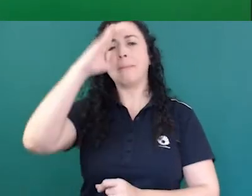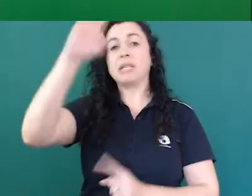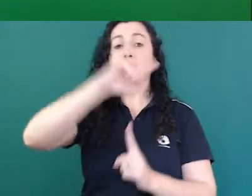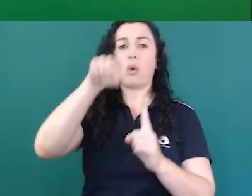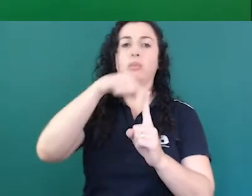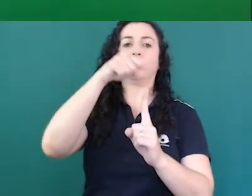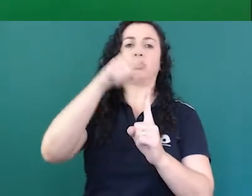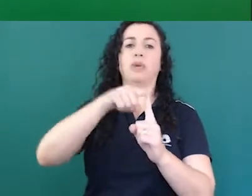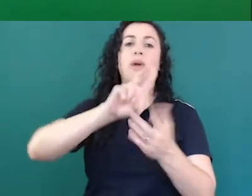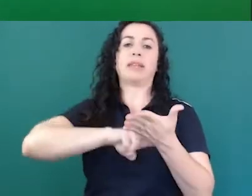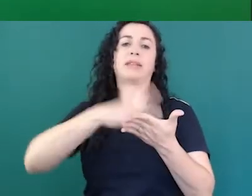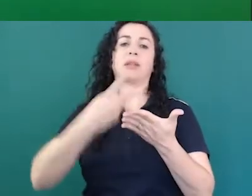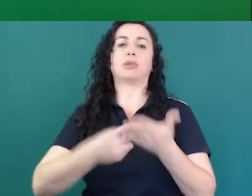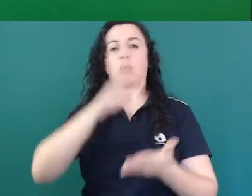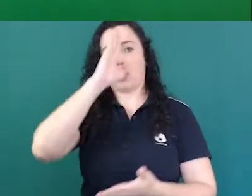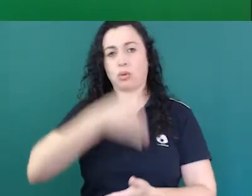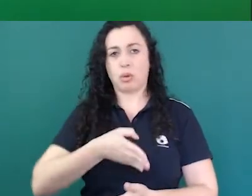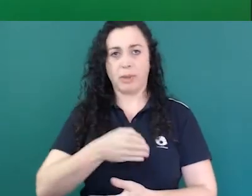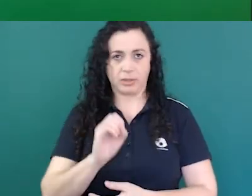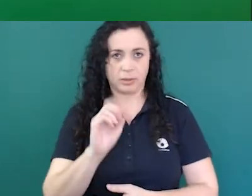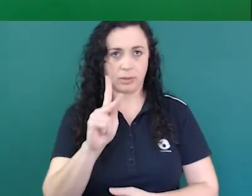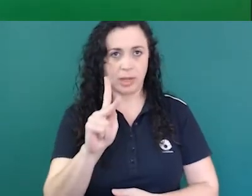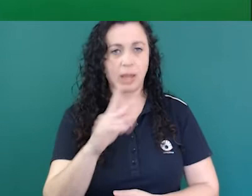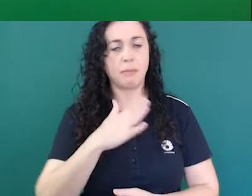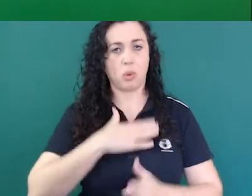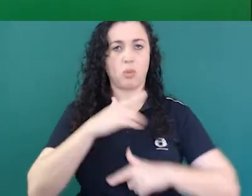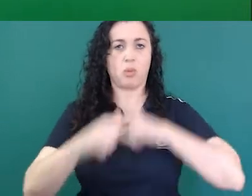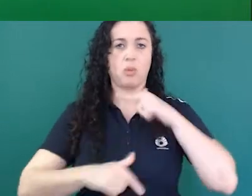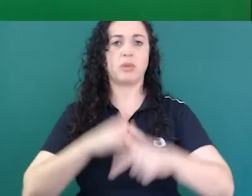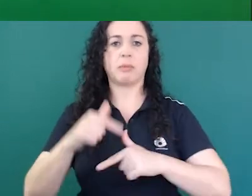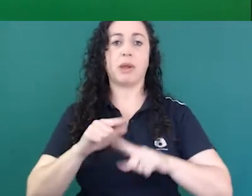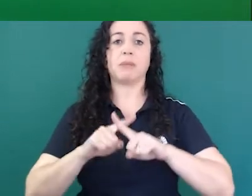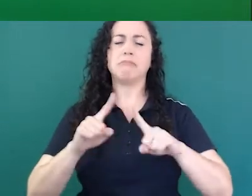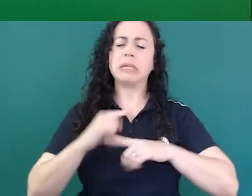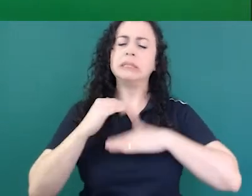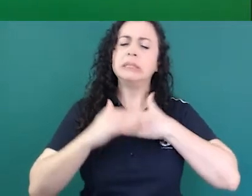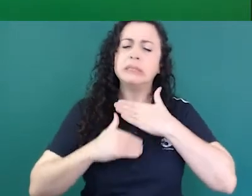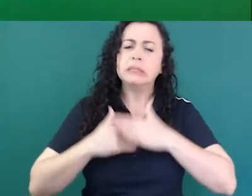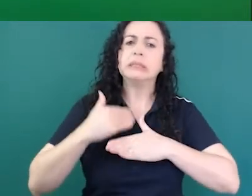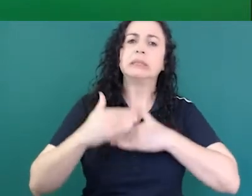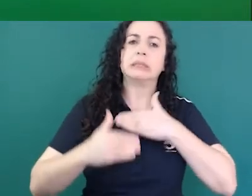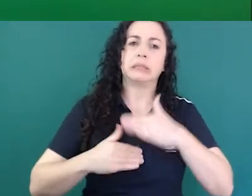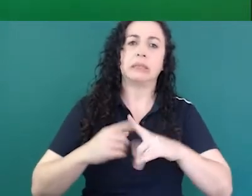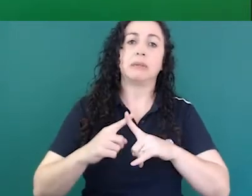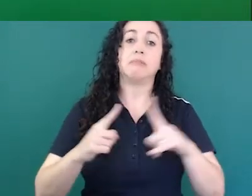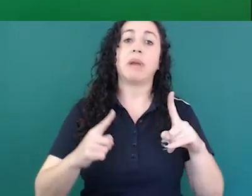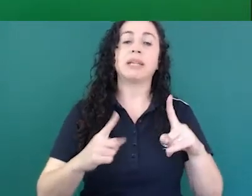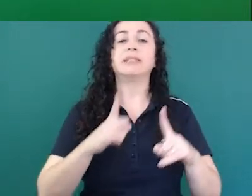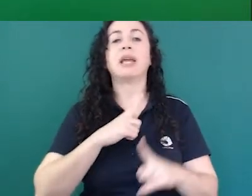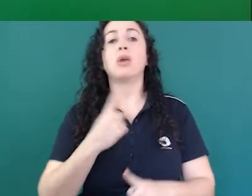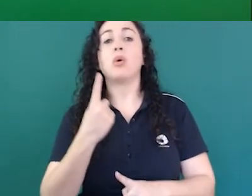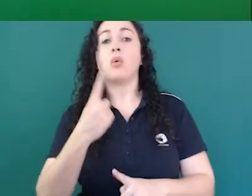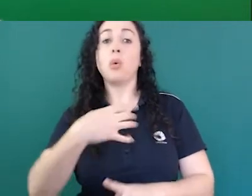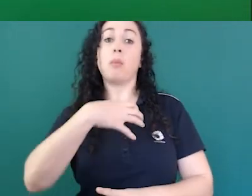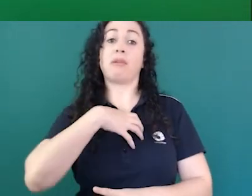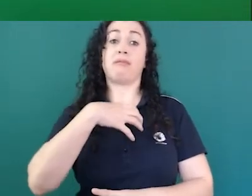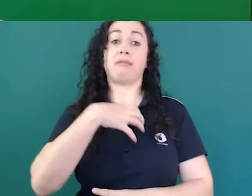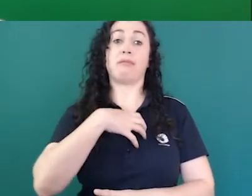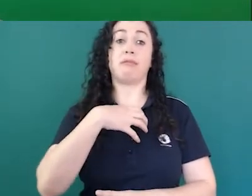estamos engatinhando uma das formas que a atual forma reconhecida com maior potencial